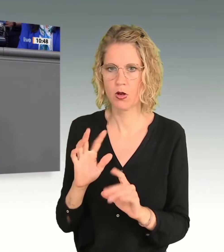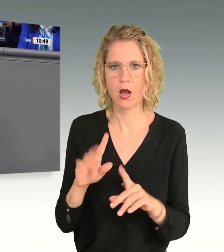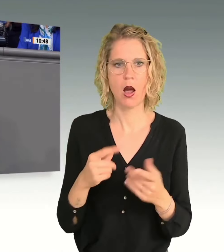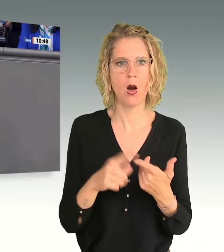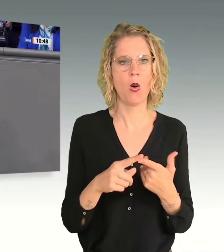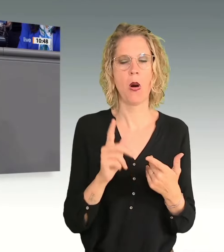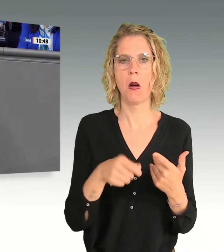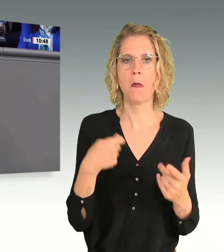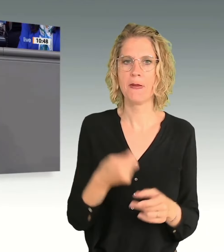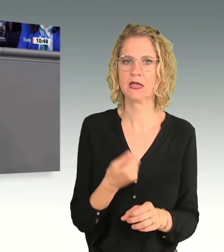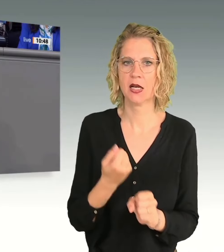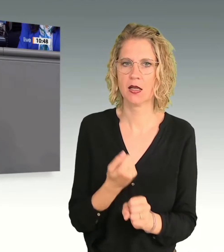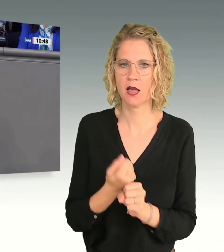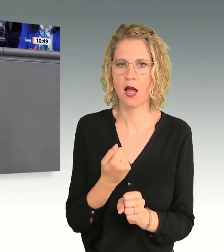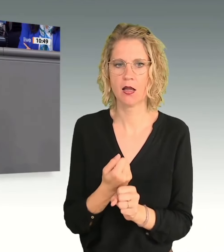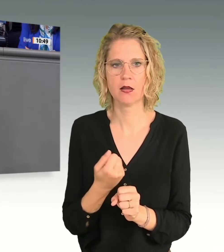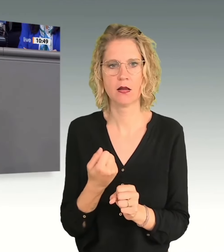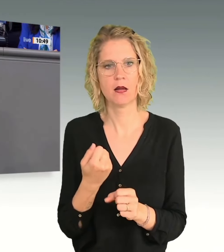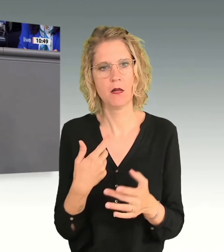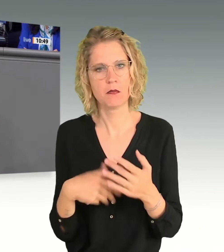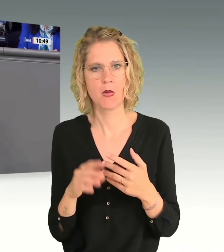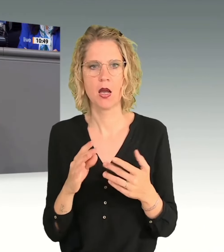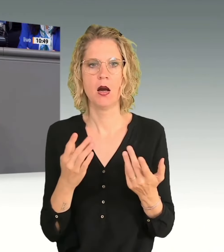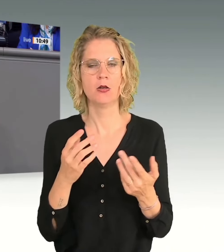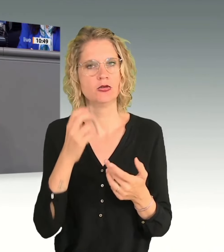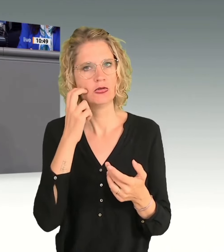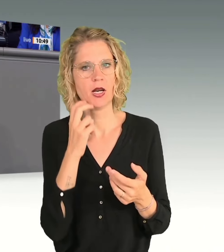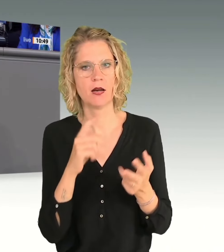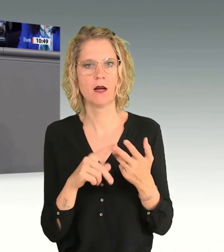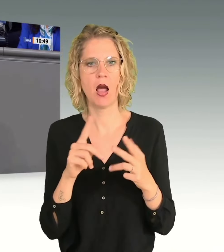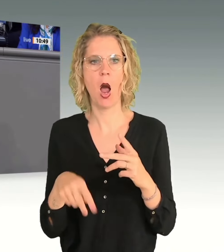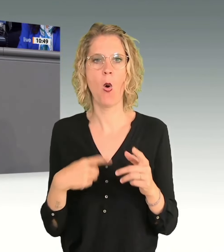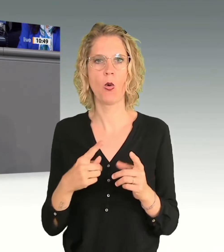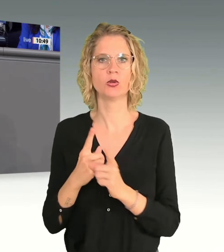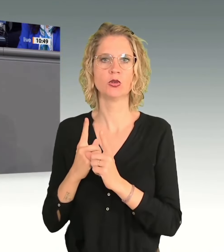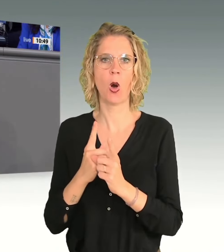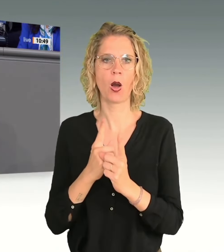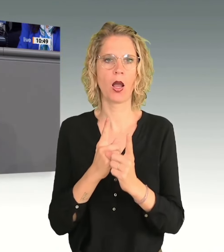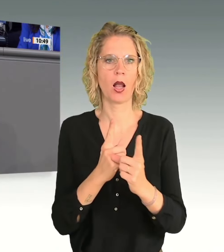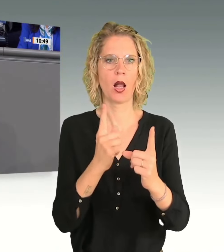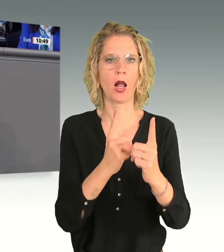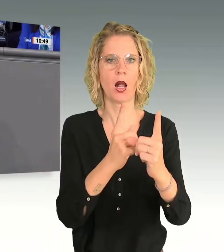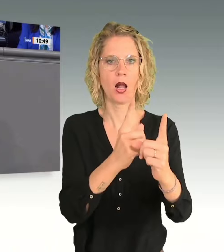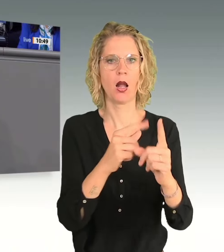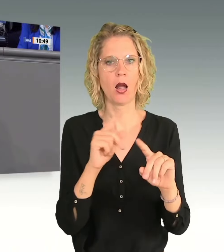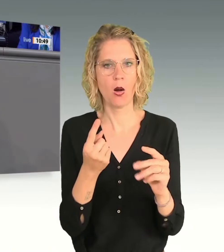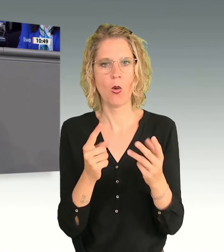Strafrahmen dort, so wie beim Stalking leicht nach oben, Untersuchungshaft nach StPU, sowie diese Fußfesseln nach Gewaltschutzgesetz